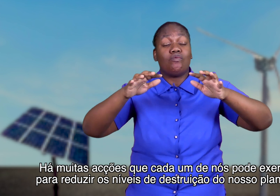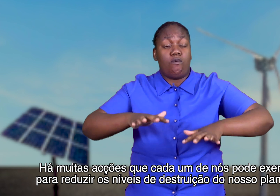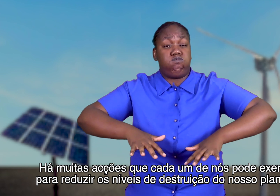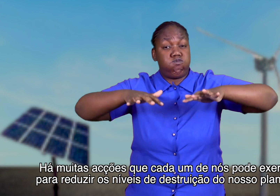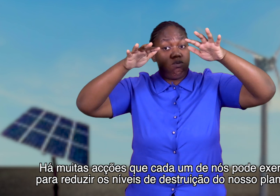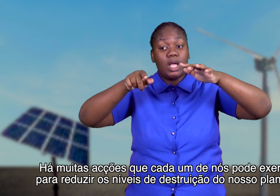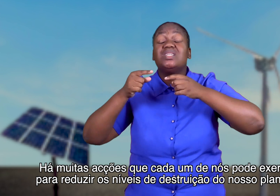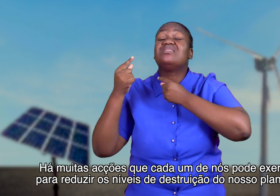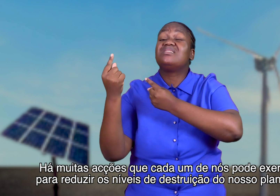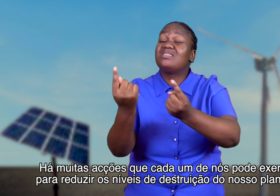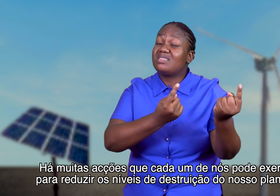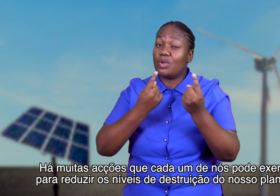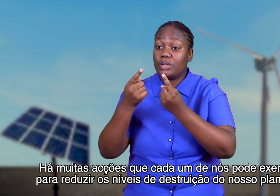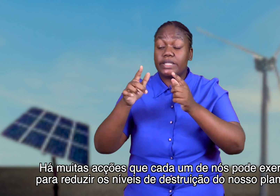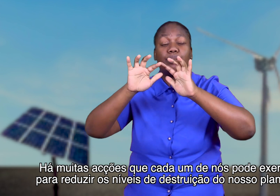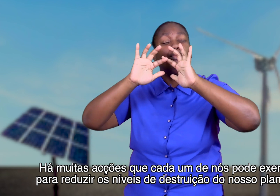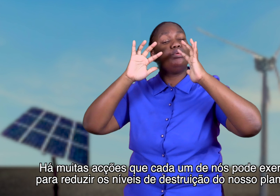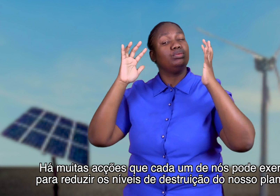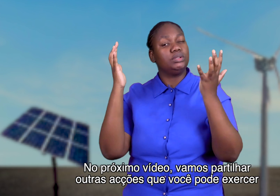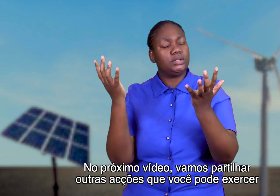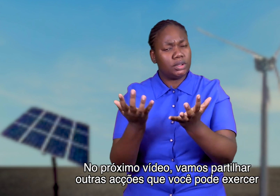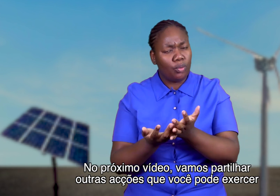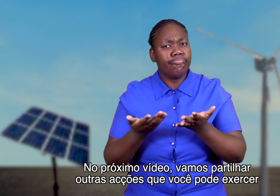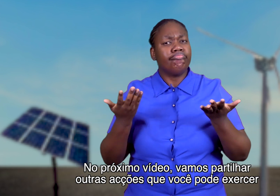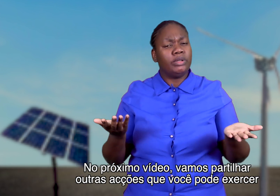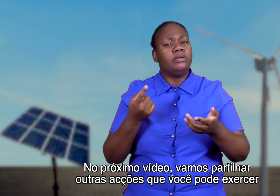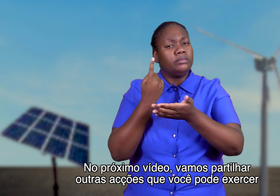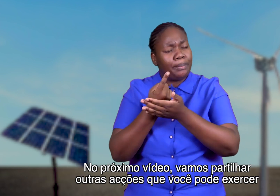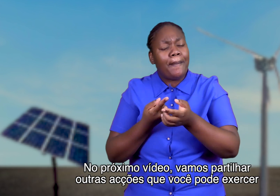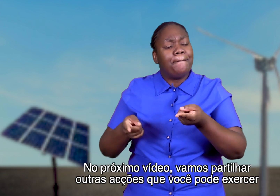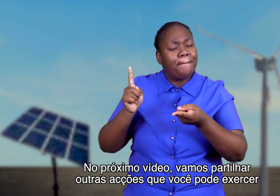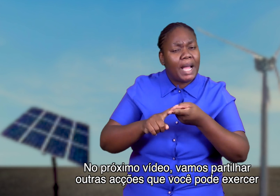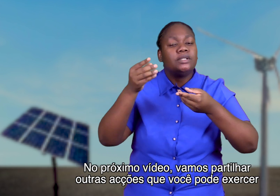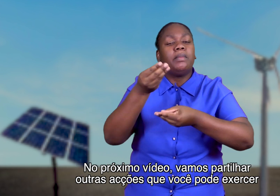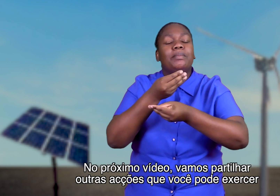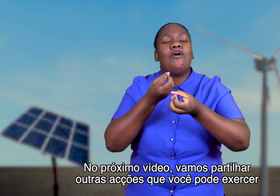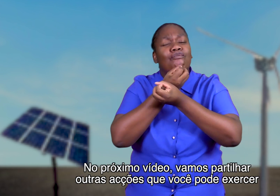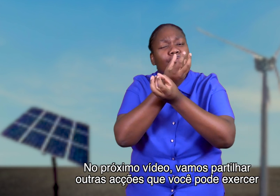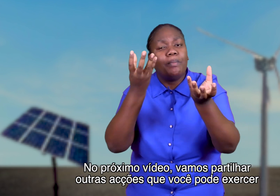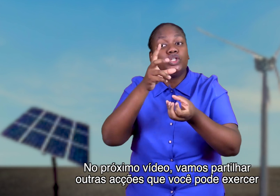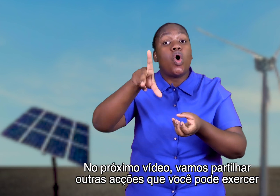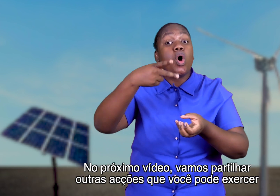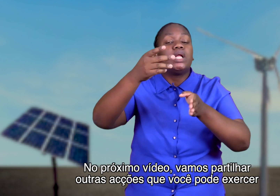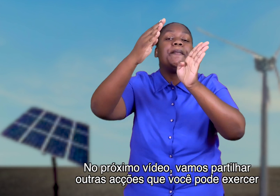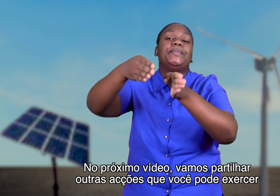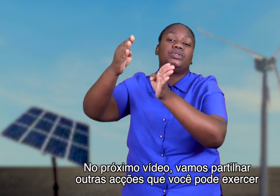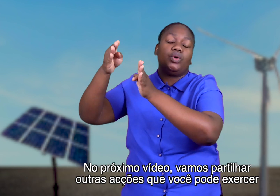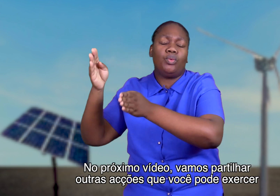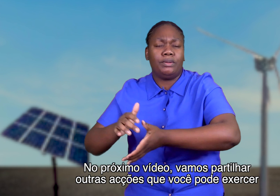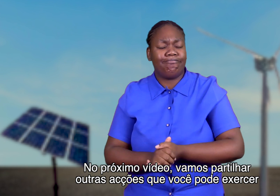de destruição do nosso planeta. No próximo vídeo, vamos partilhar outras ações que você pode